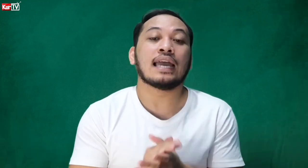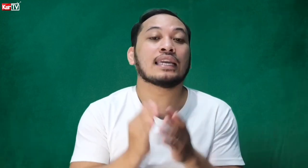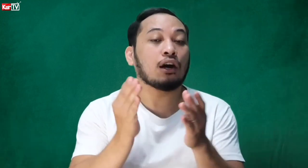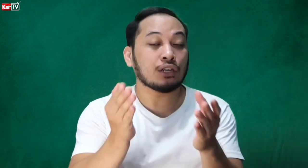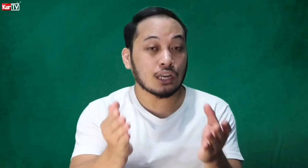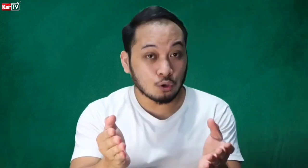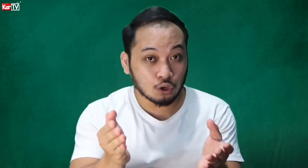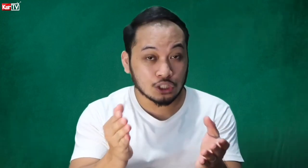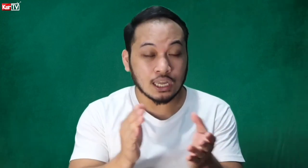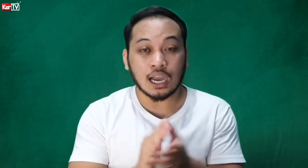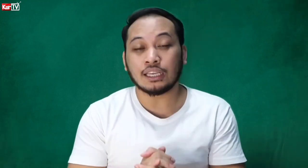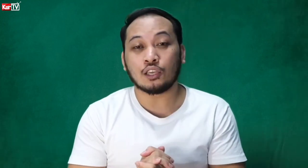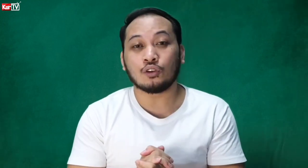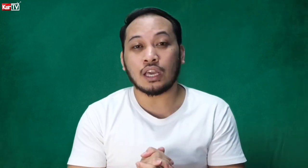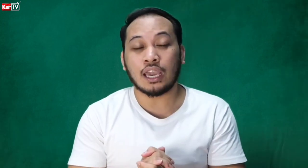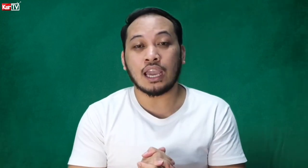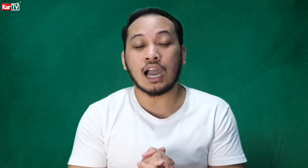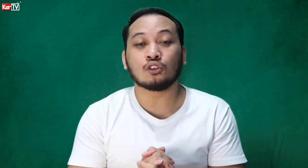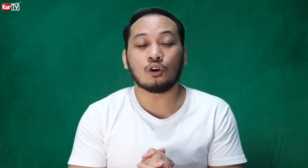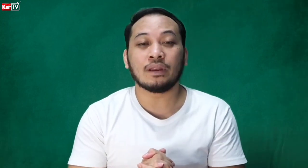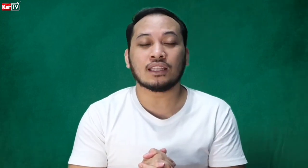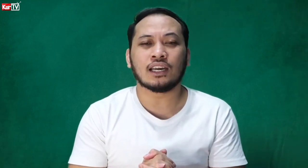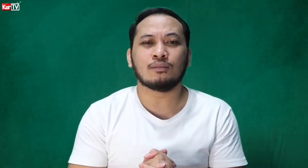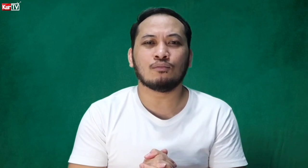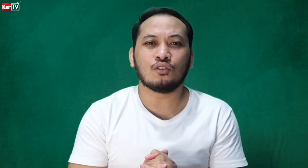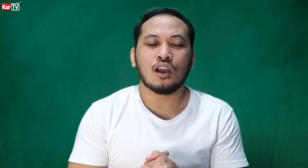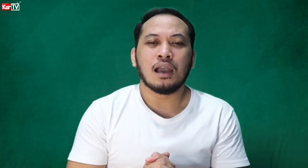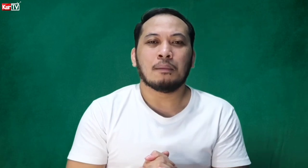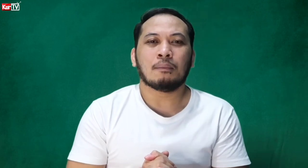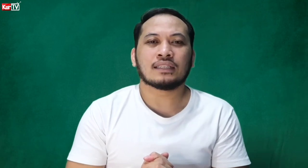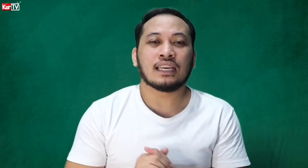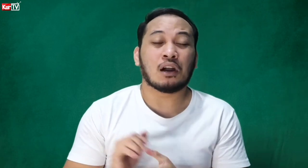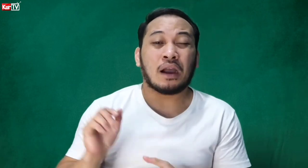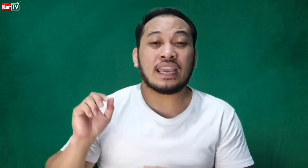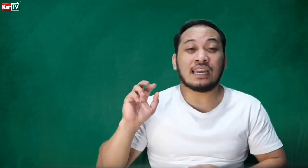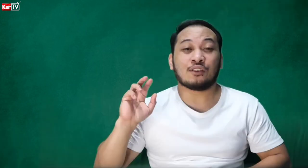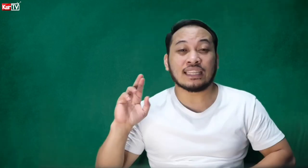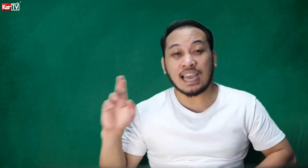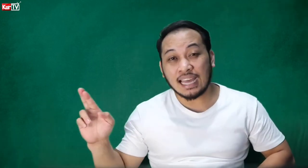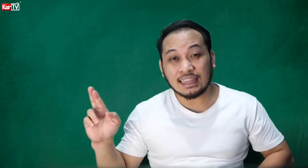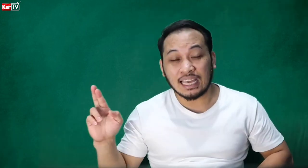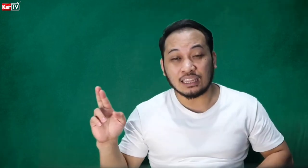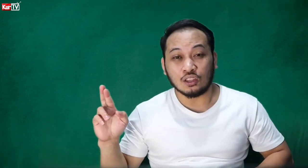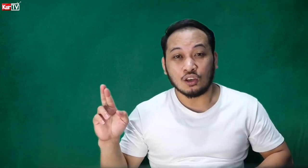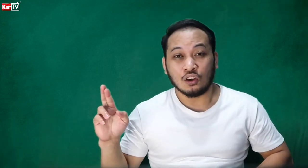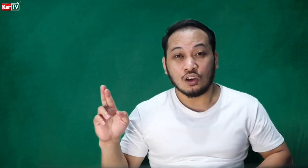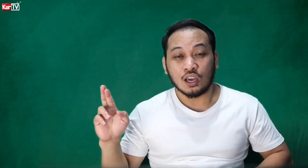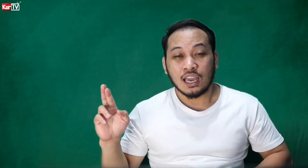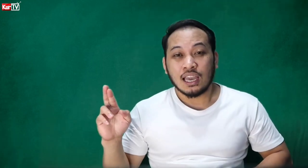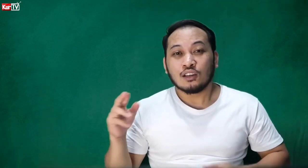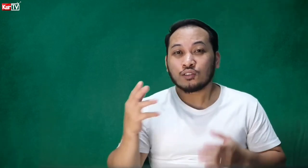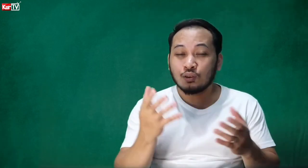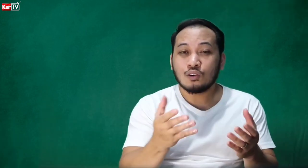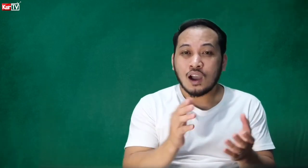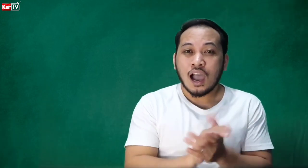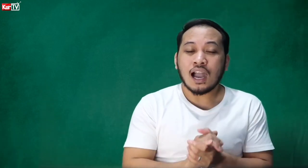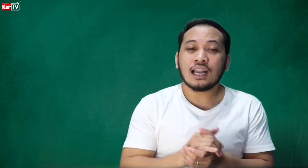ikaw na rin nalunood sa akin ngayon, eh, ang dominant hand mo, mas ikaw ay right-handed. So, ang